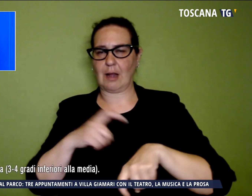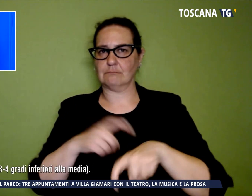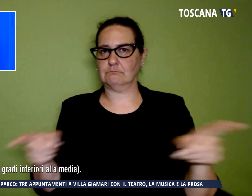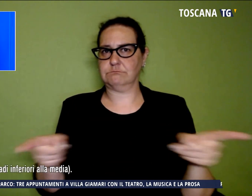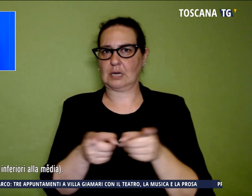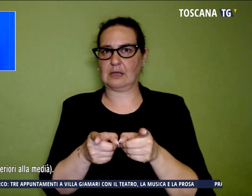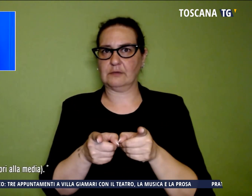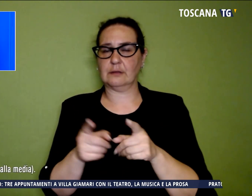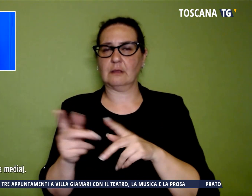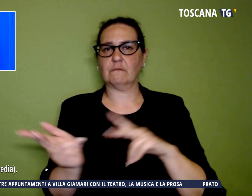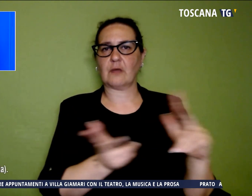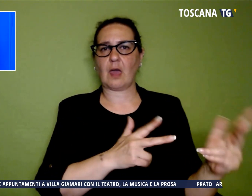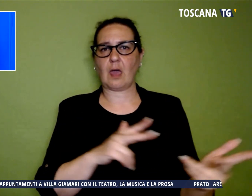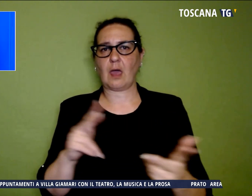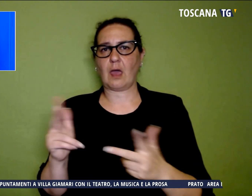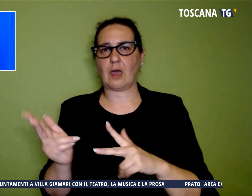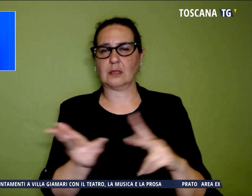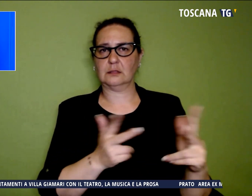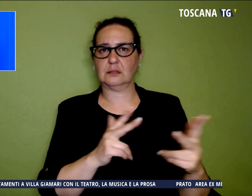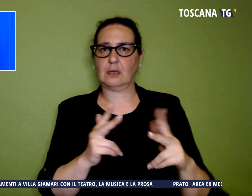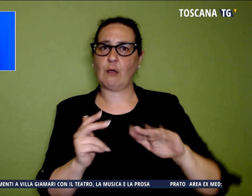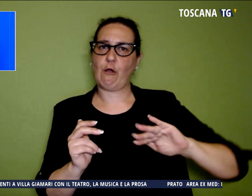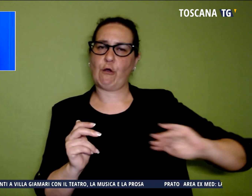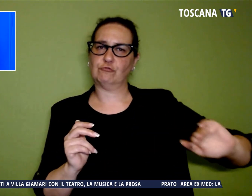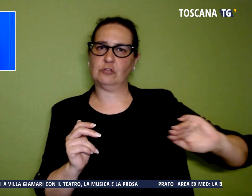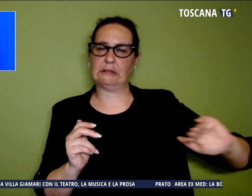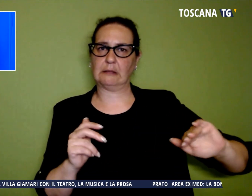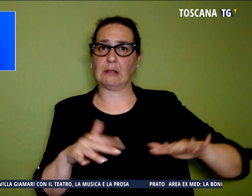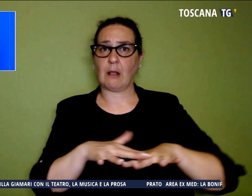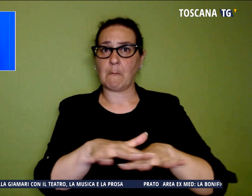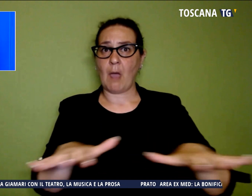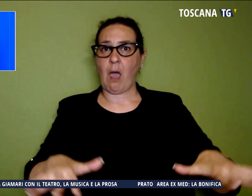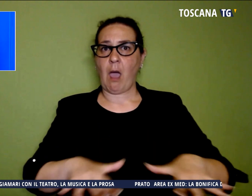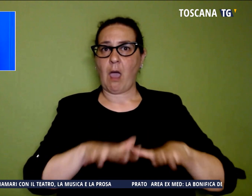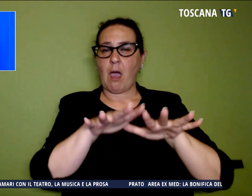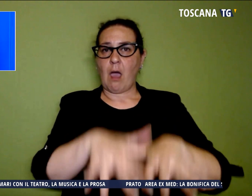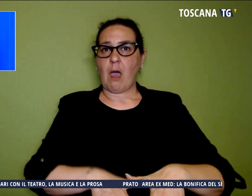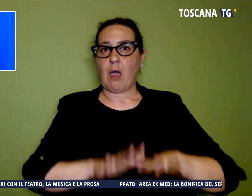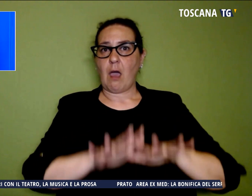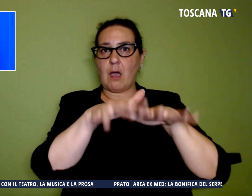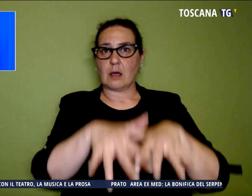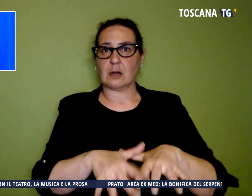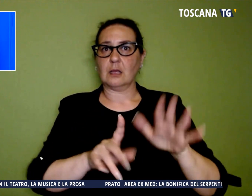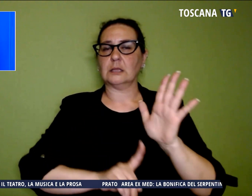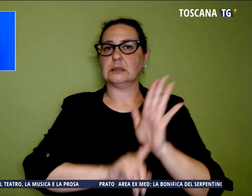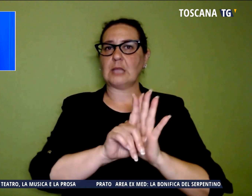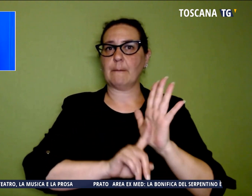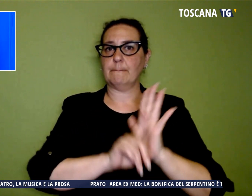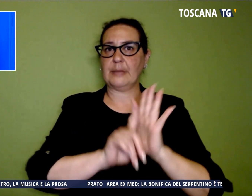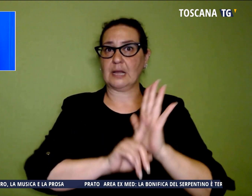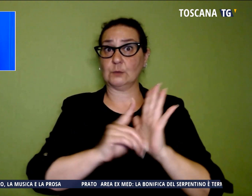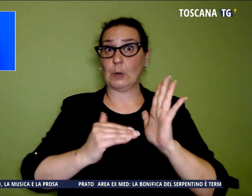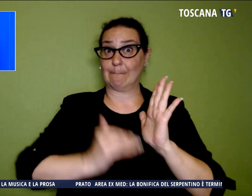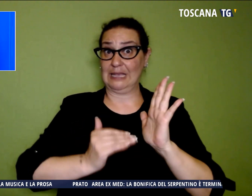o moderati occidentali, i mari saranno mossi, temperature in calo le minime,